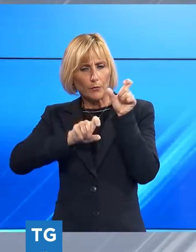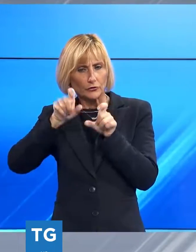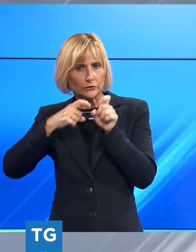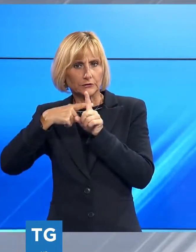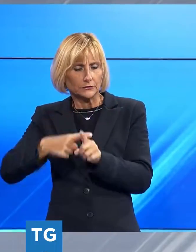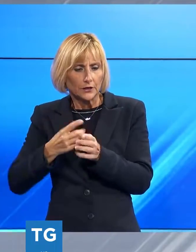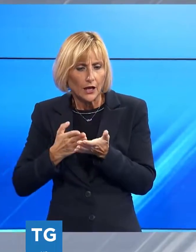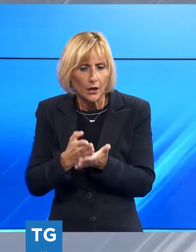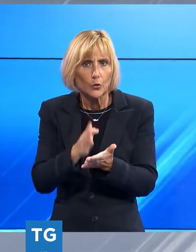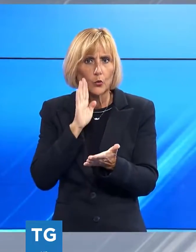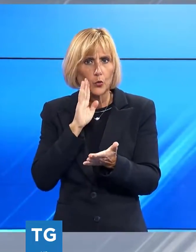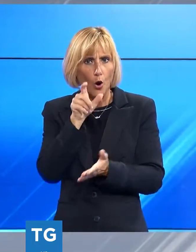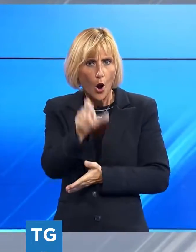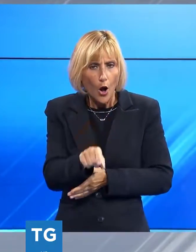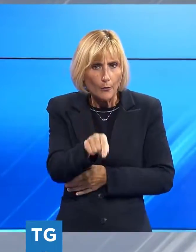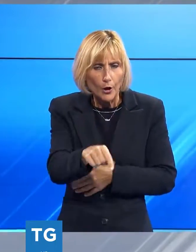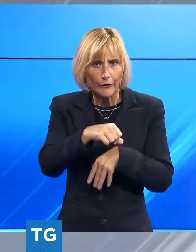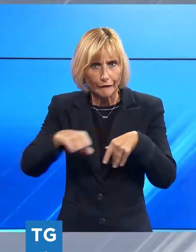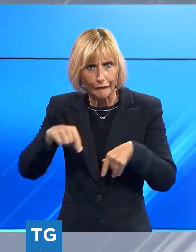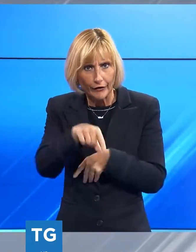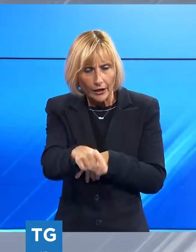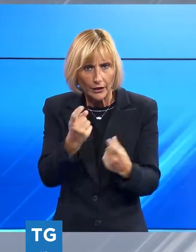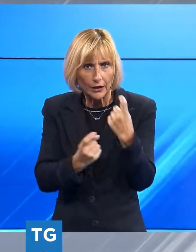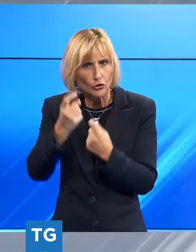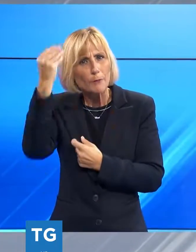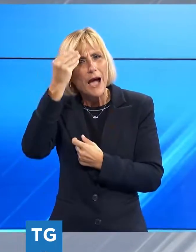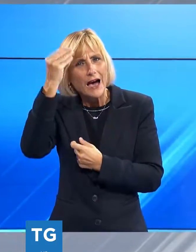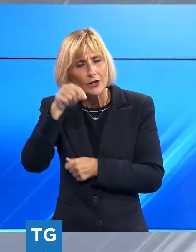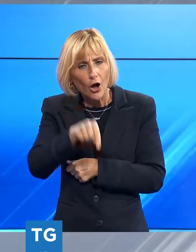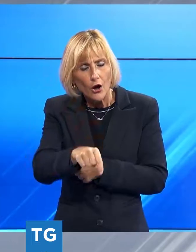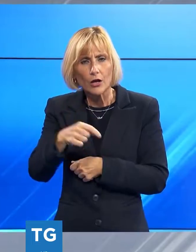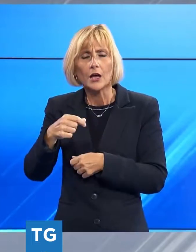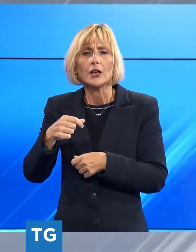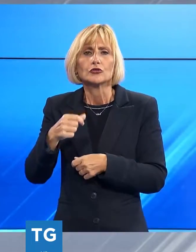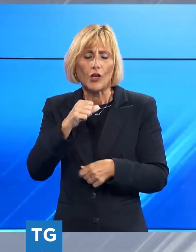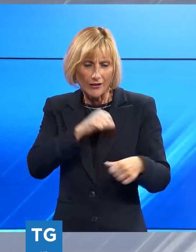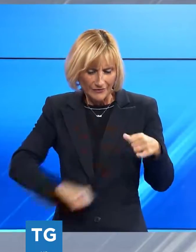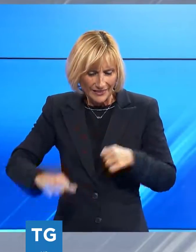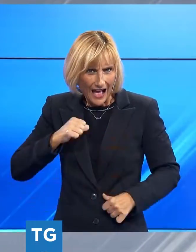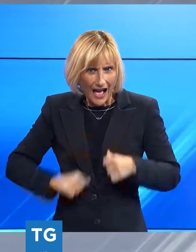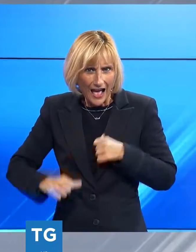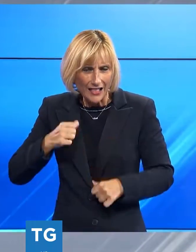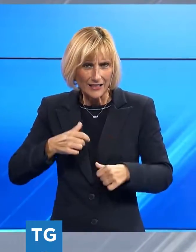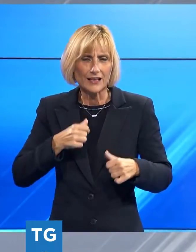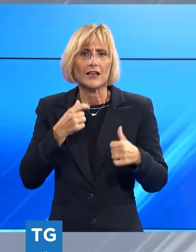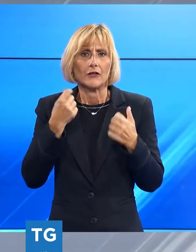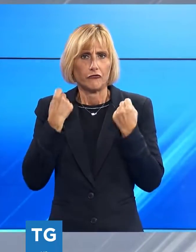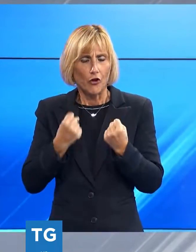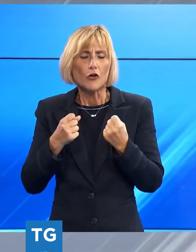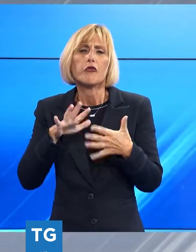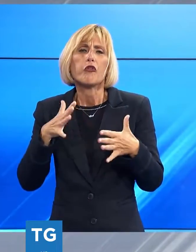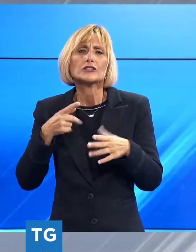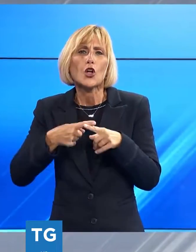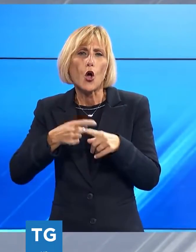capannina di Viareggio. Il ferito, originario del Marocco, presentava profondi tagli all'addome e al petto, probabilmente inferti con un